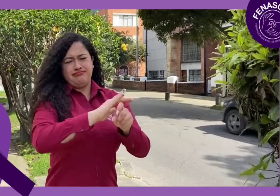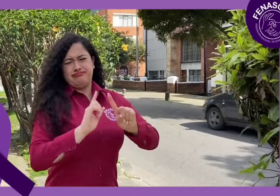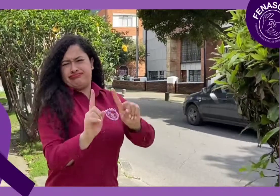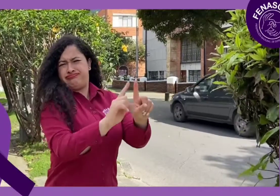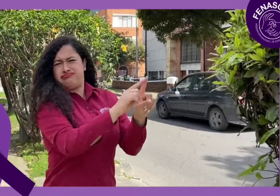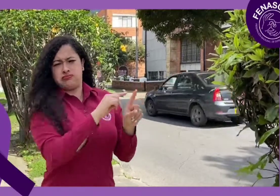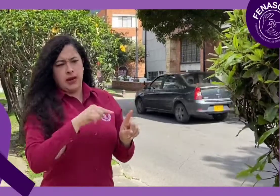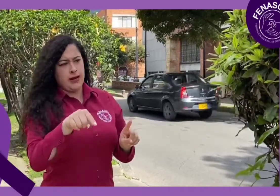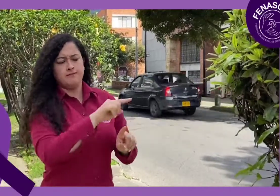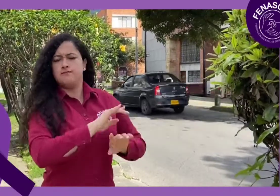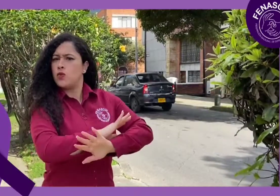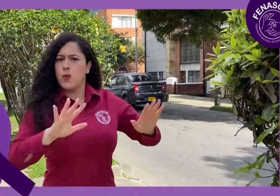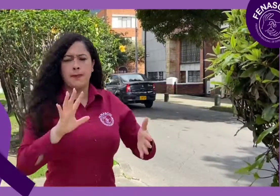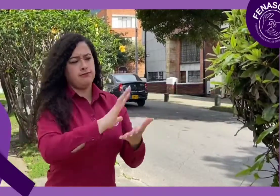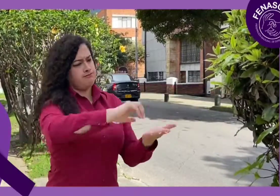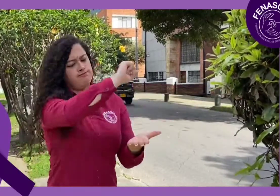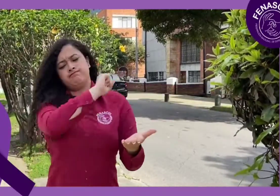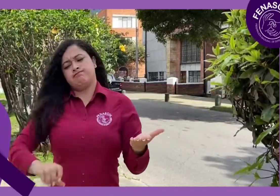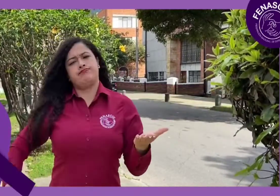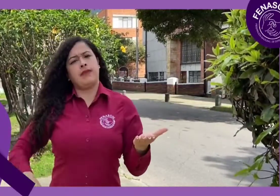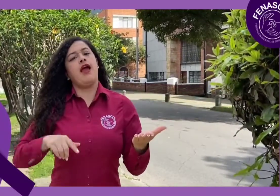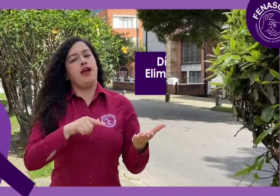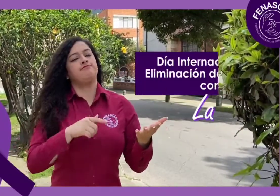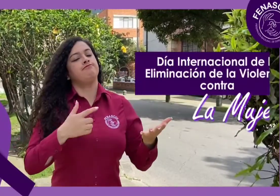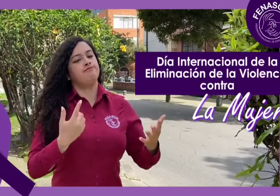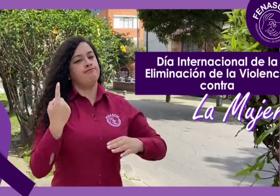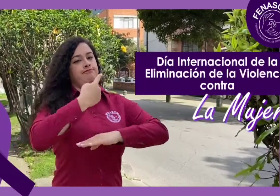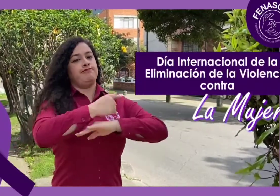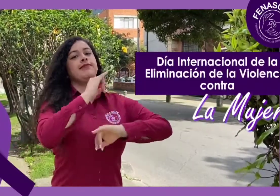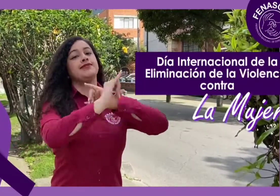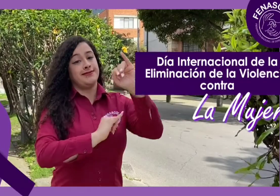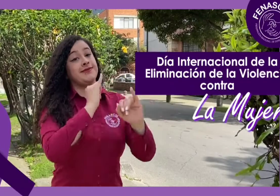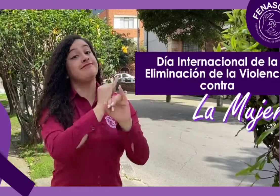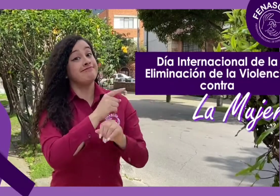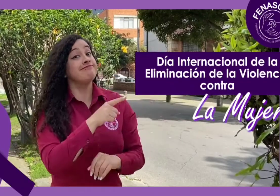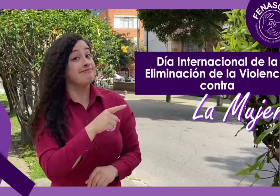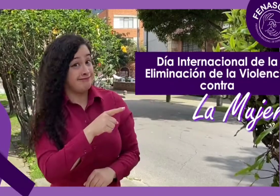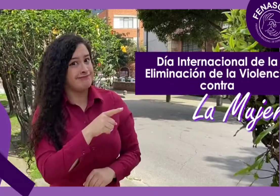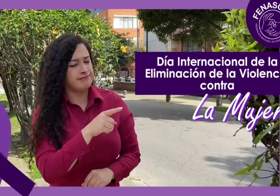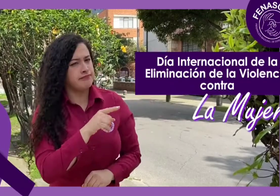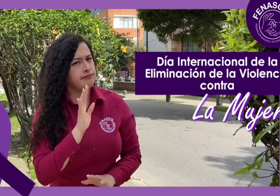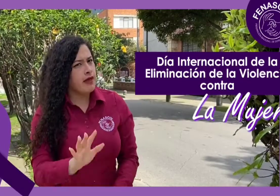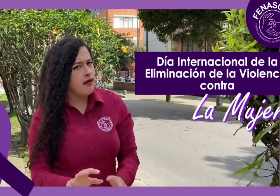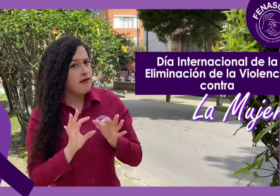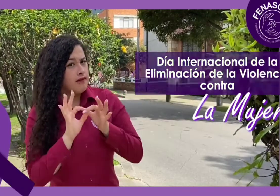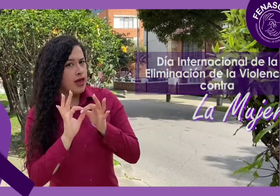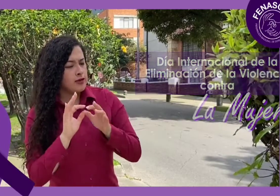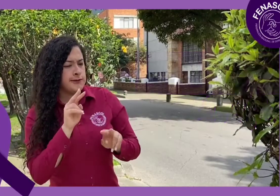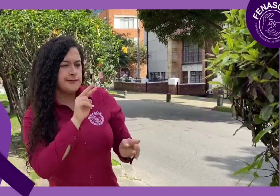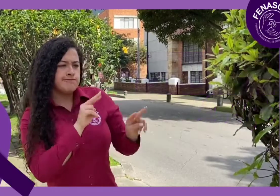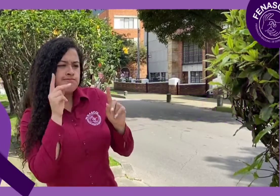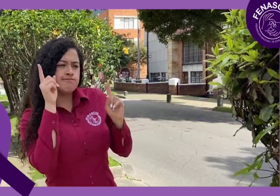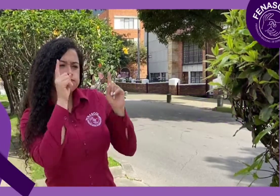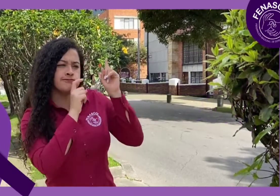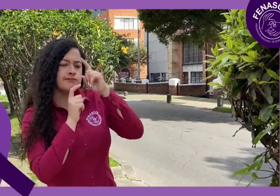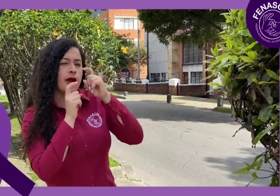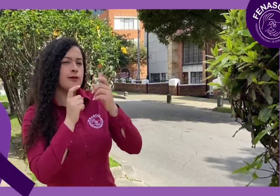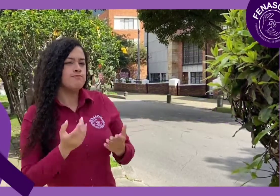contra la Mujer. Y en relación a esto, desde FENASCOL, reflexionamos sobre los siguientes